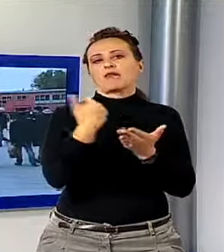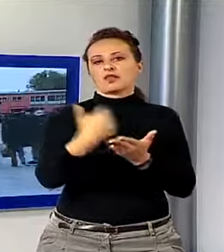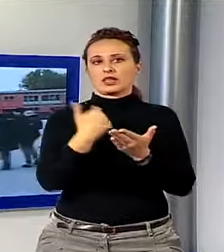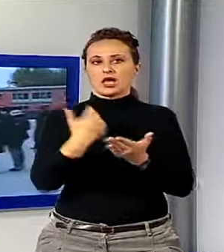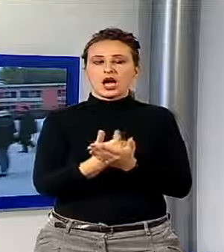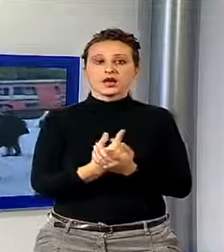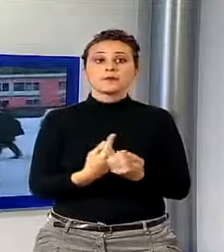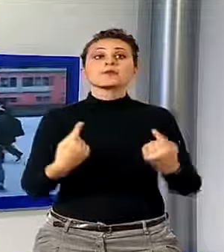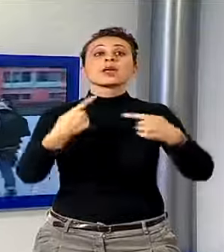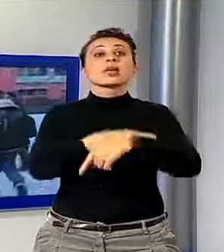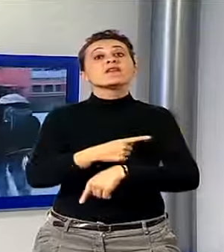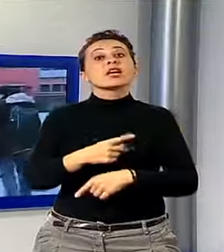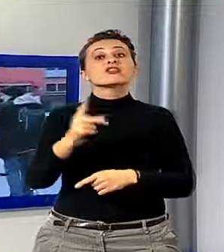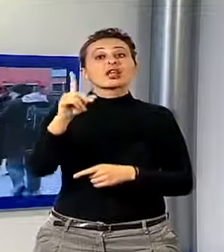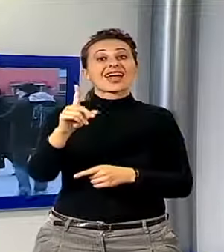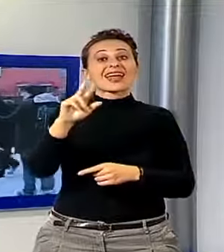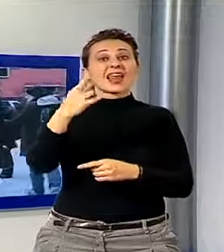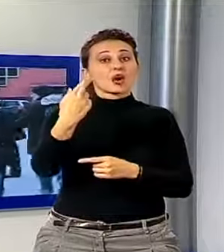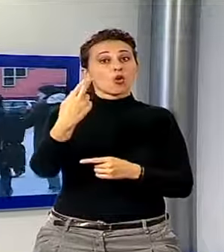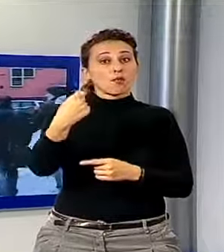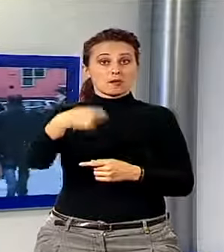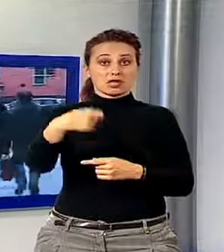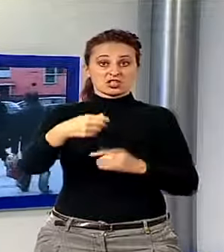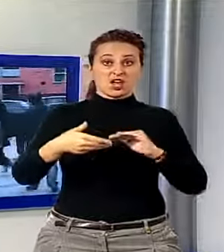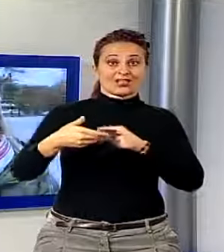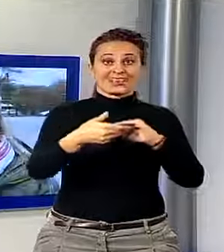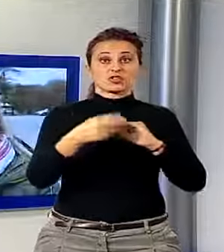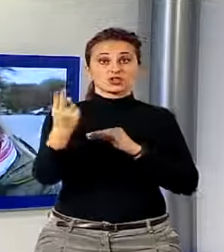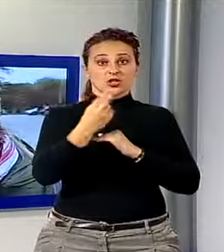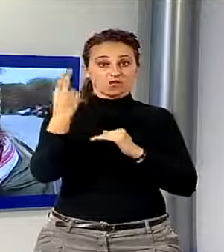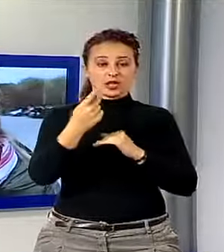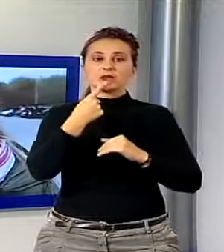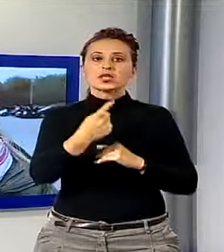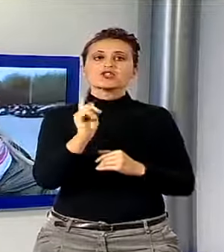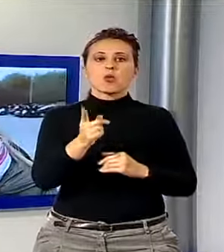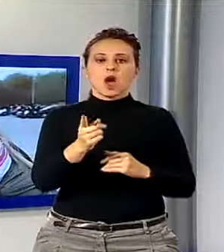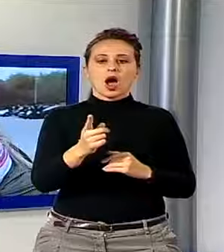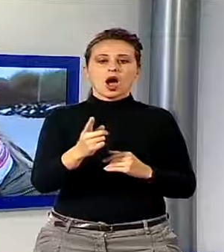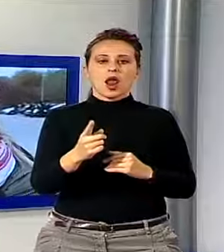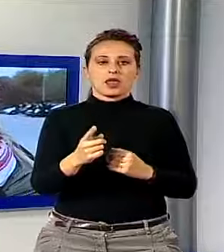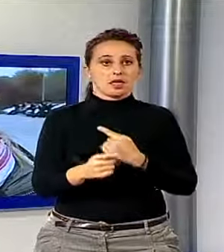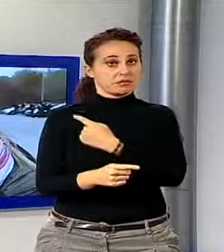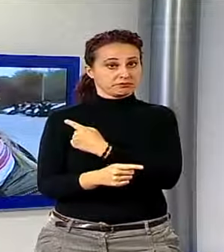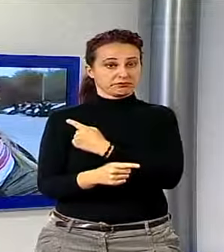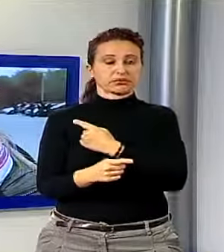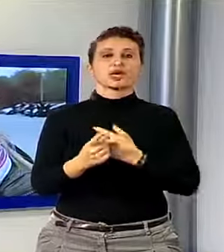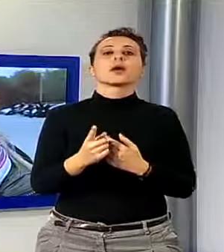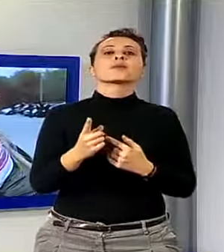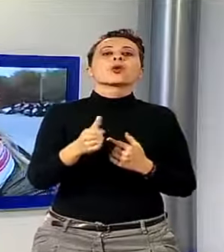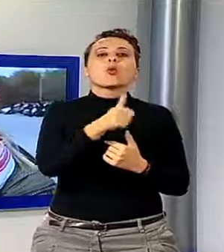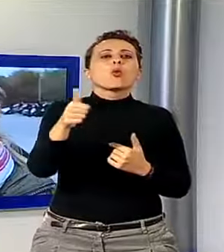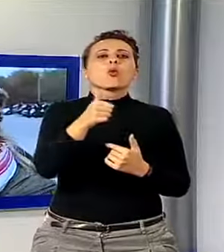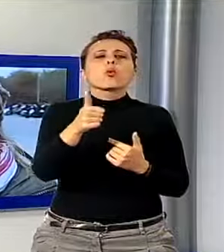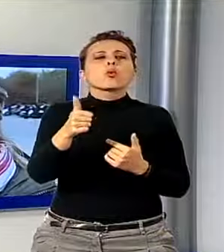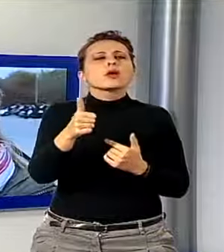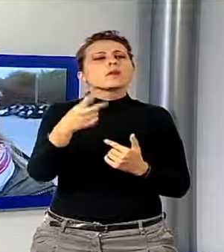dichiarato invece Daniela Rombi, presidente dell'Associazione Vittime dei Familiari. Per gli imputati, per gli avvocati degli imputati, l'unica parte civile